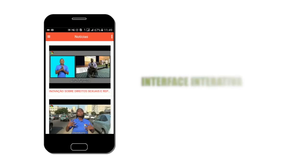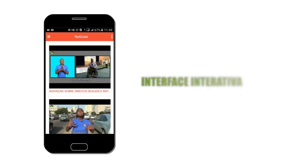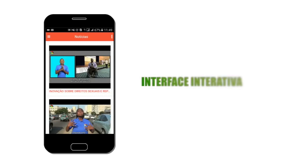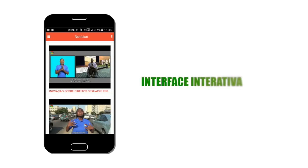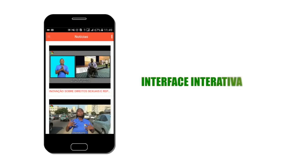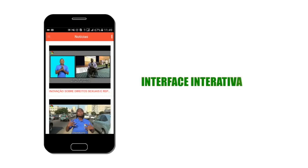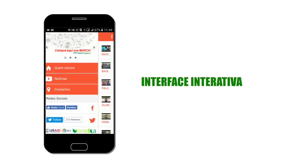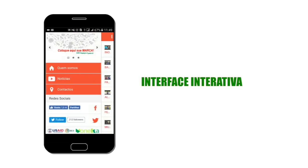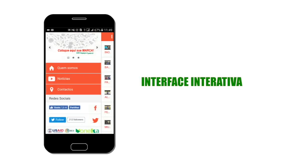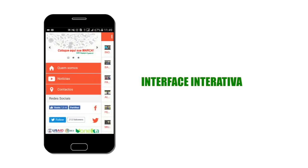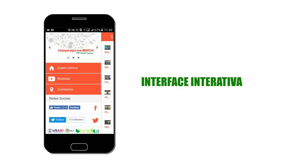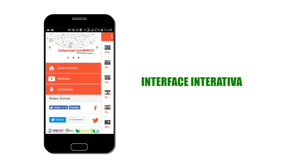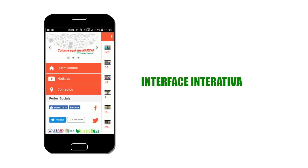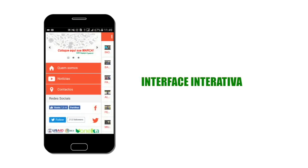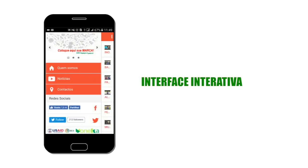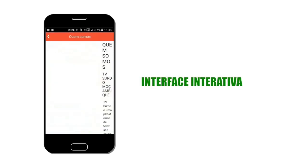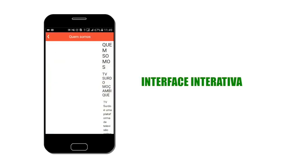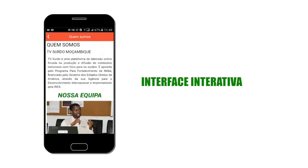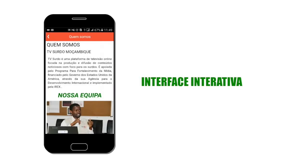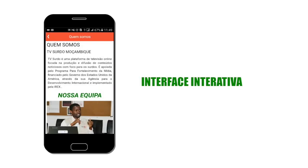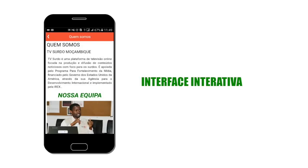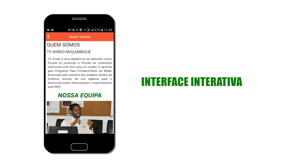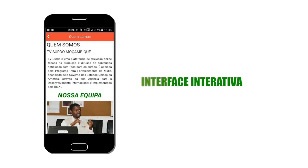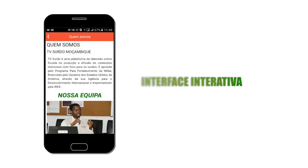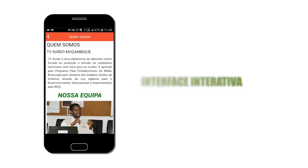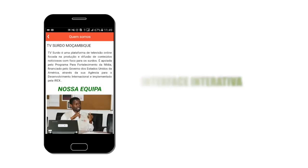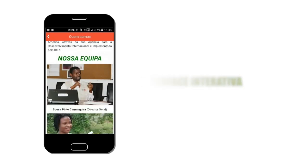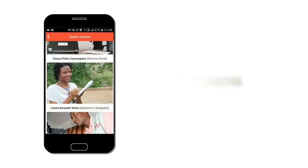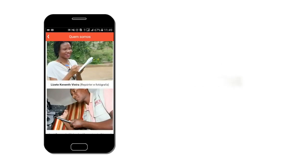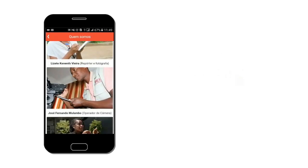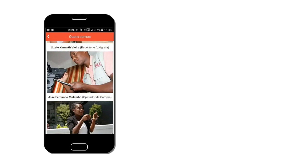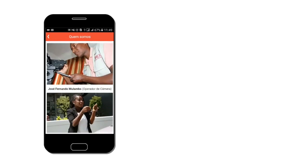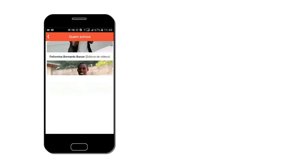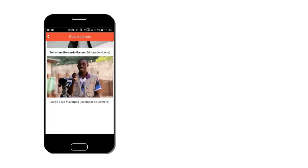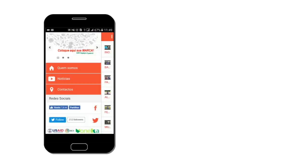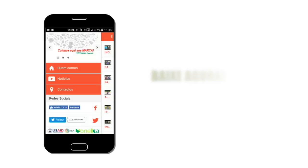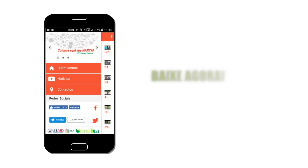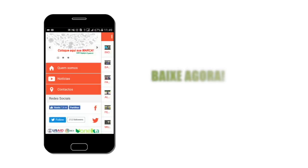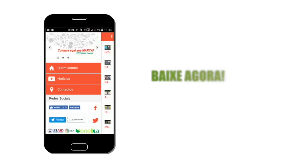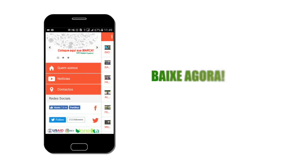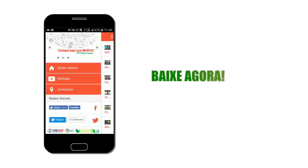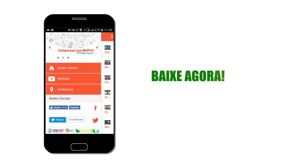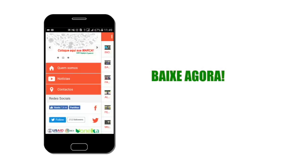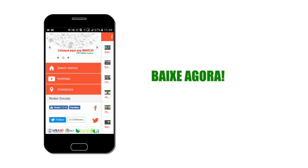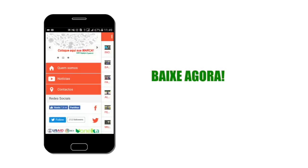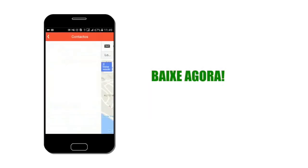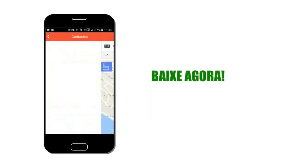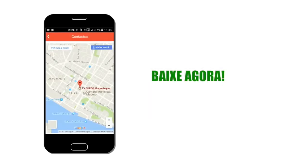Possui uma interface bastante interativa. De que está à espera? Baixe agora. TV